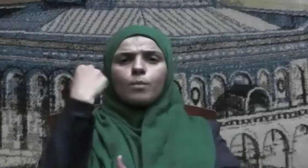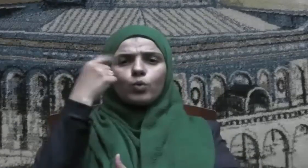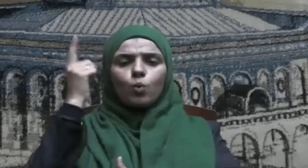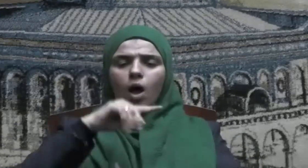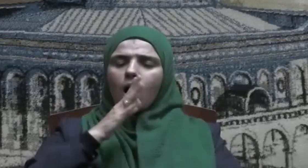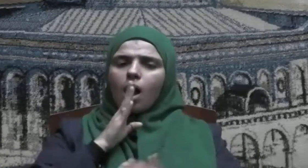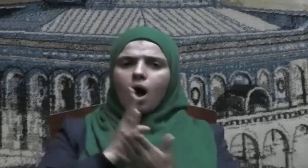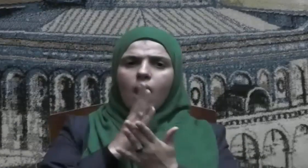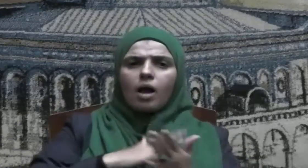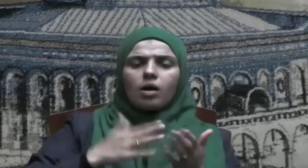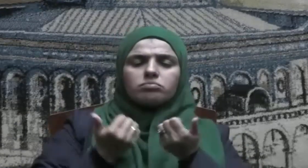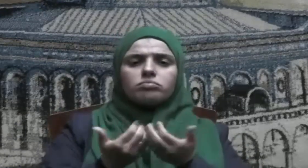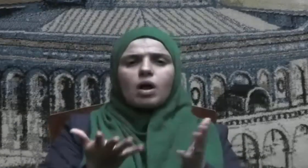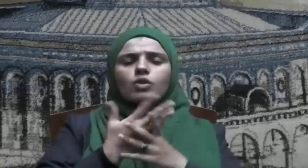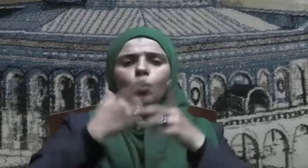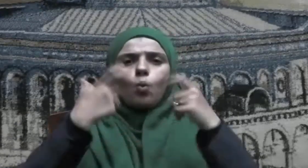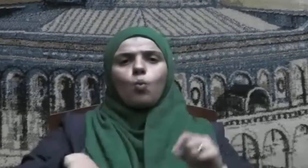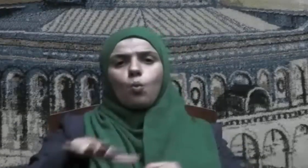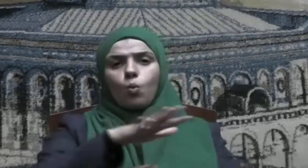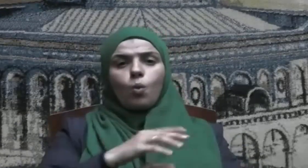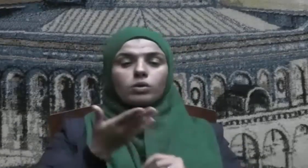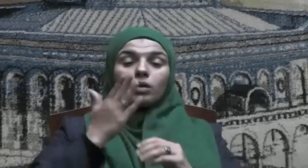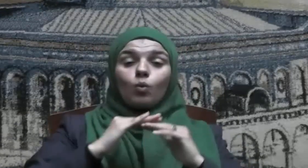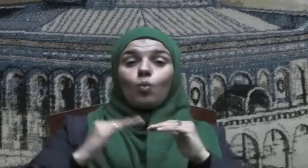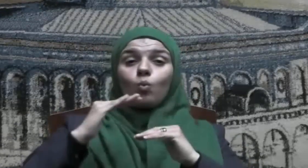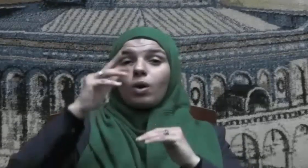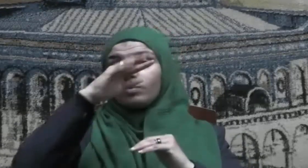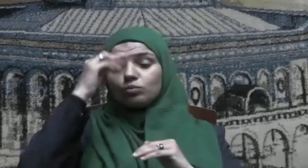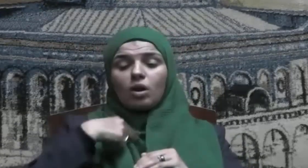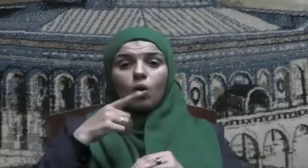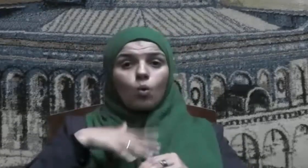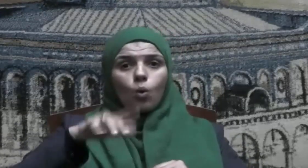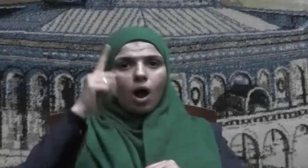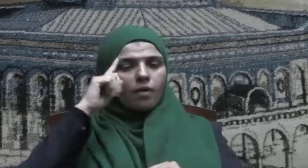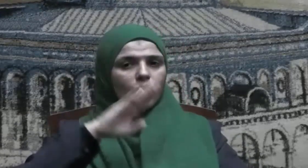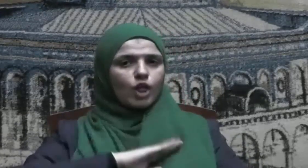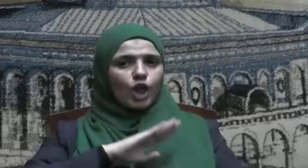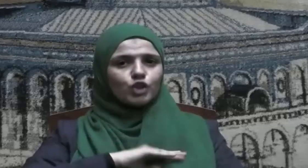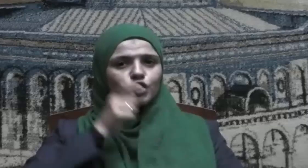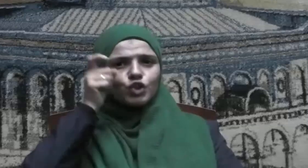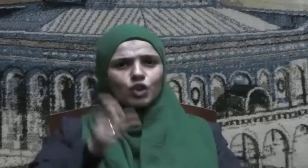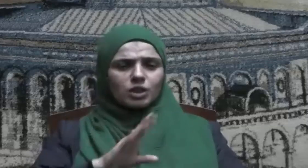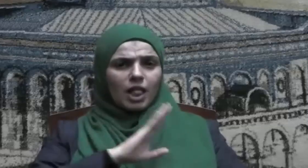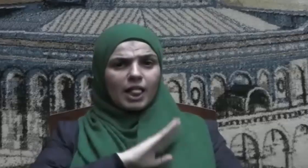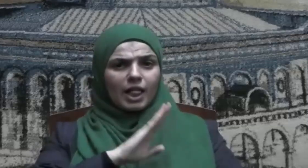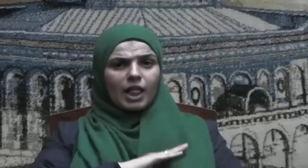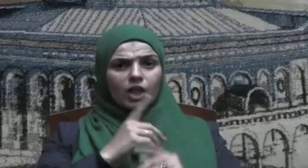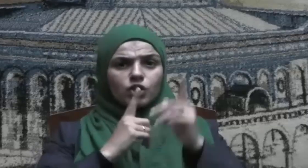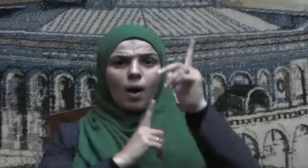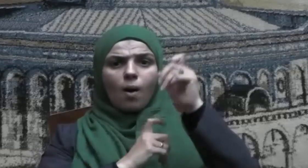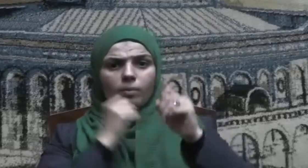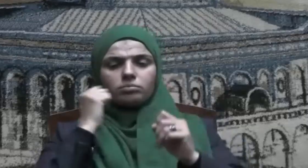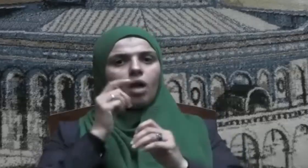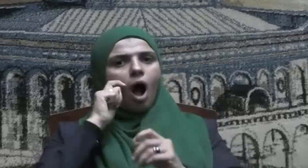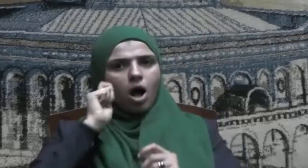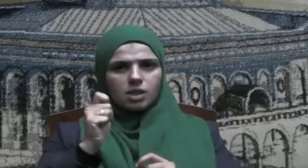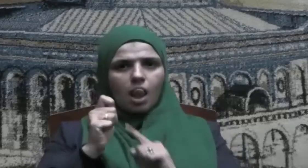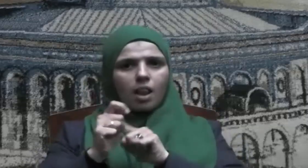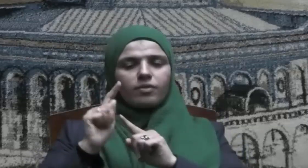والتطحية وتجلى فيها معدن الجنبي المصري الأصير بإيمانه بالله